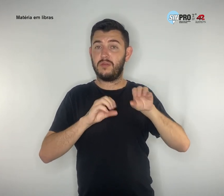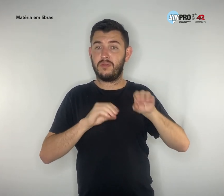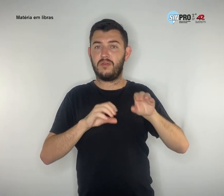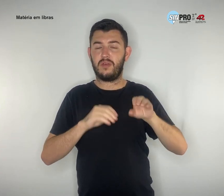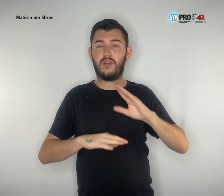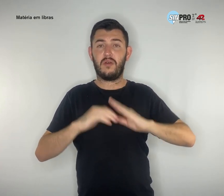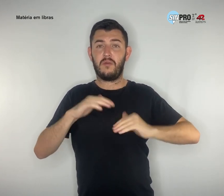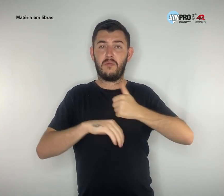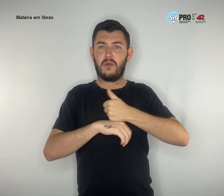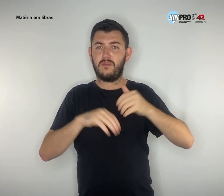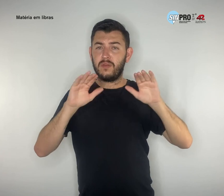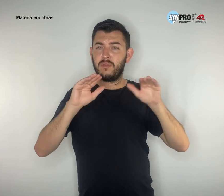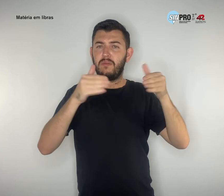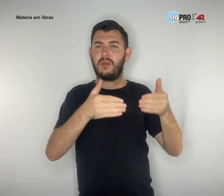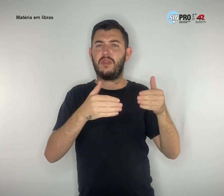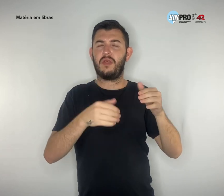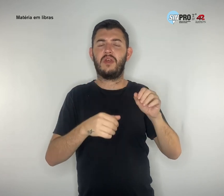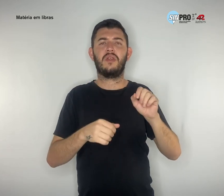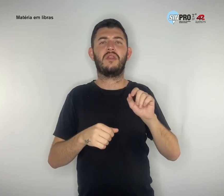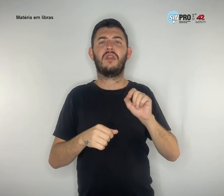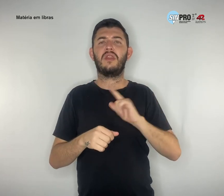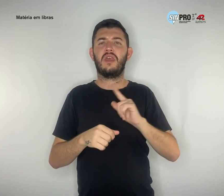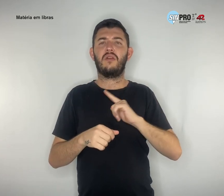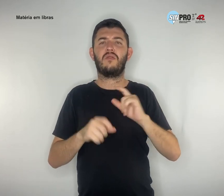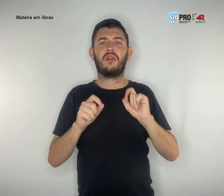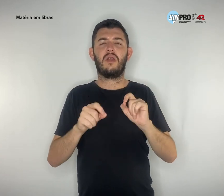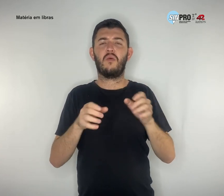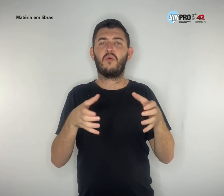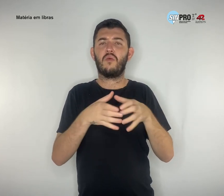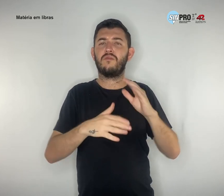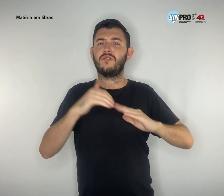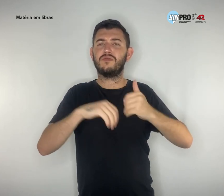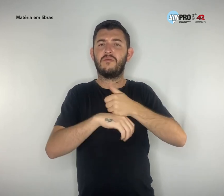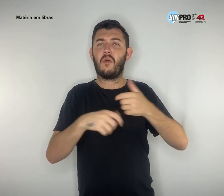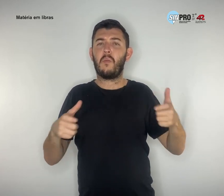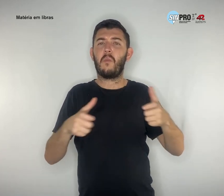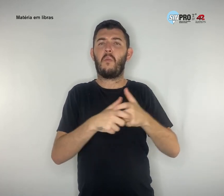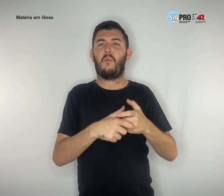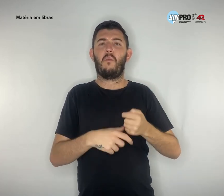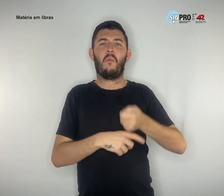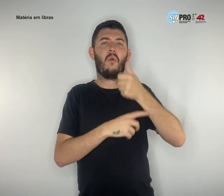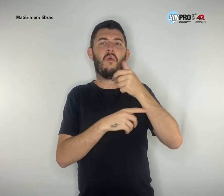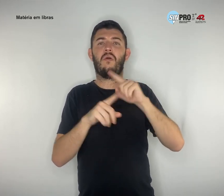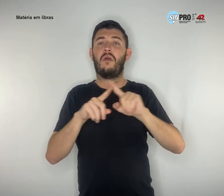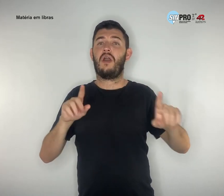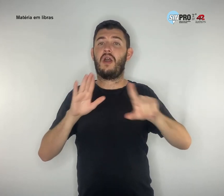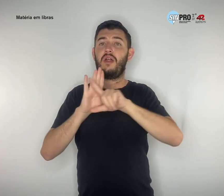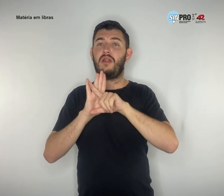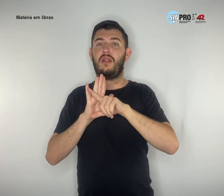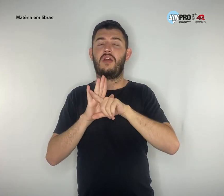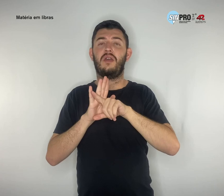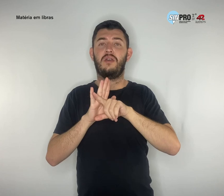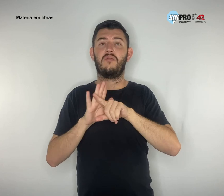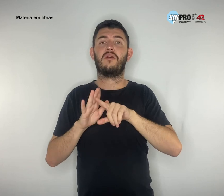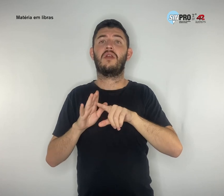tem um quadro totalmente defasado. A lei exige 700 estudantes por